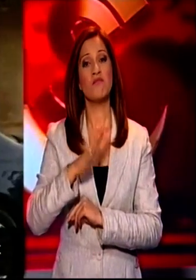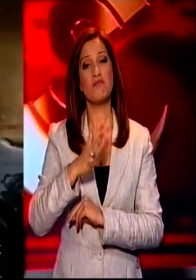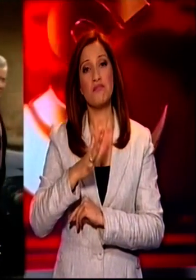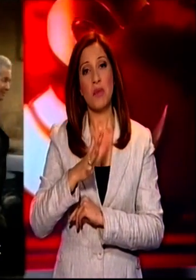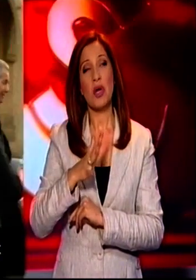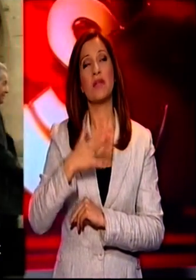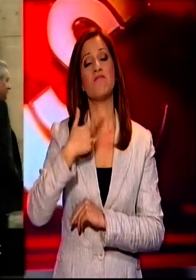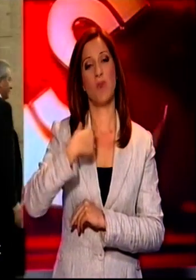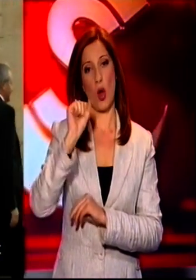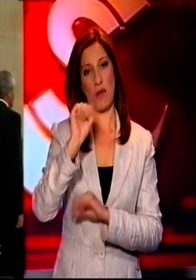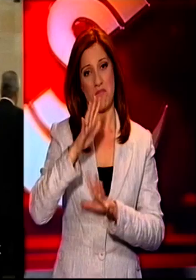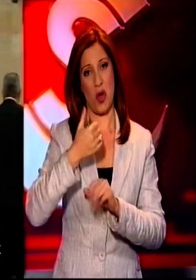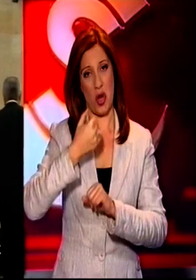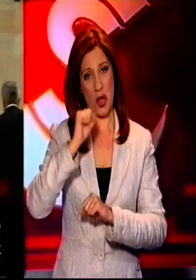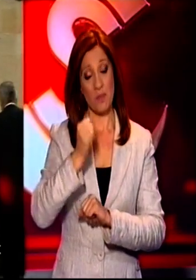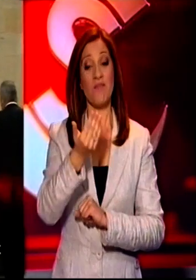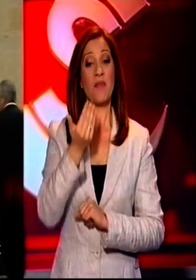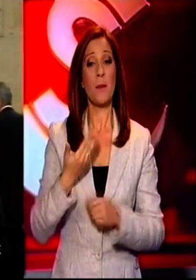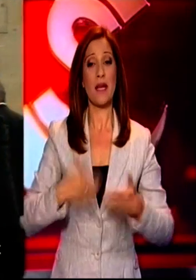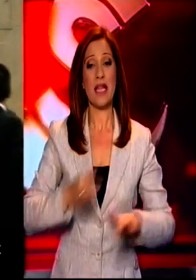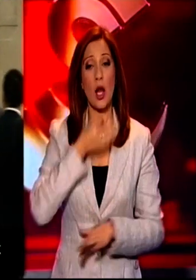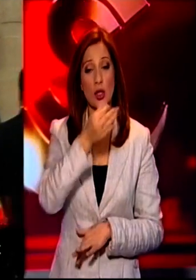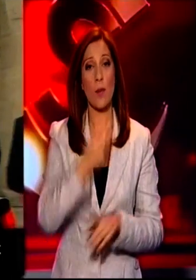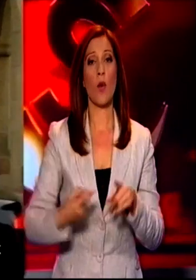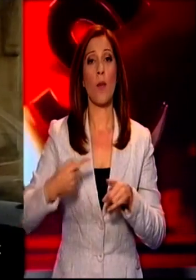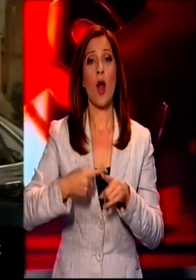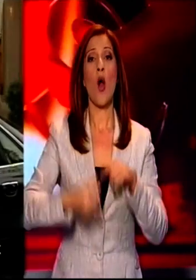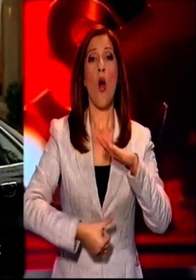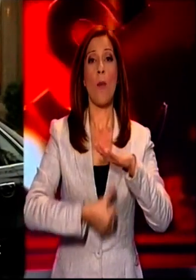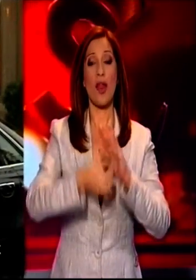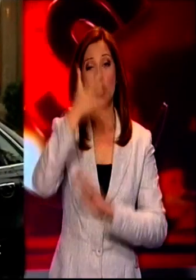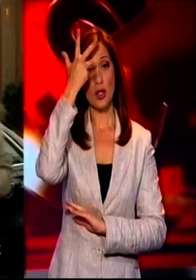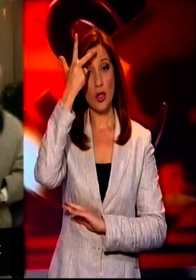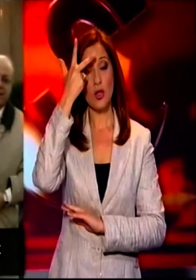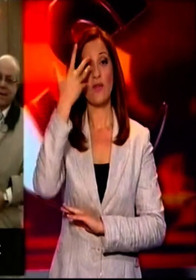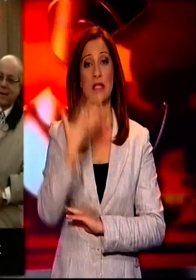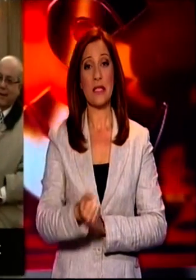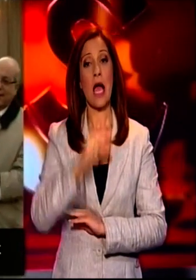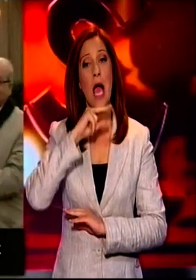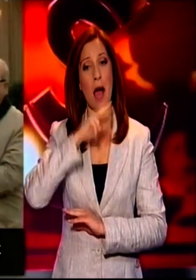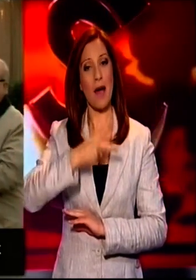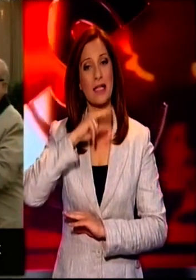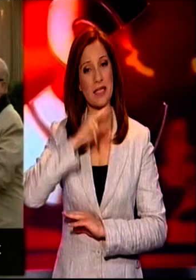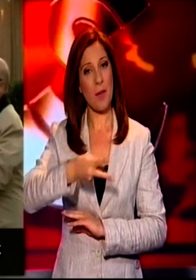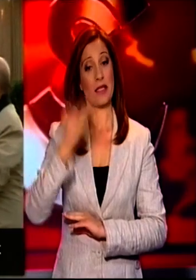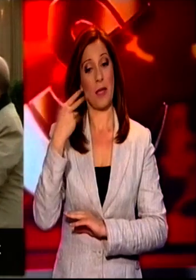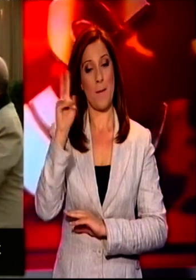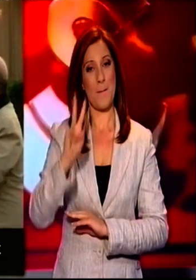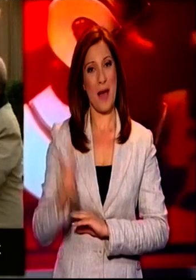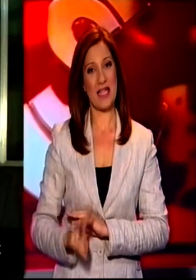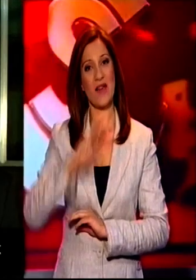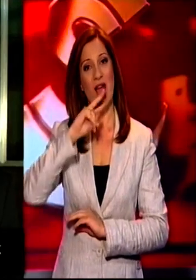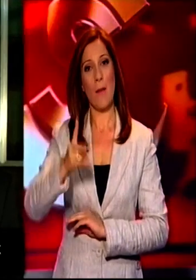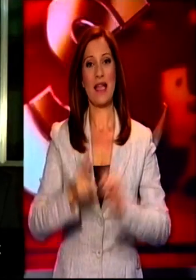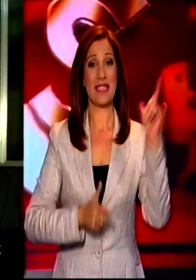ουσία απομακρυσμένο. Και πριν κλείσουμε, να πούμε, Νέστορα, ότι ο Πρόεδρος της Δημοκρατίας έχει ήδη απαντήσει από την Παρασκευή στον Παν